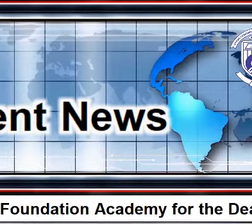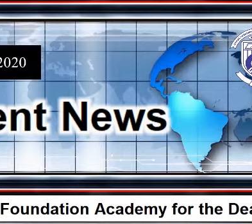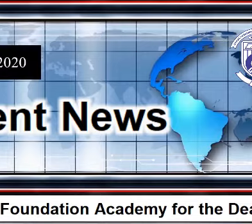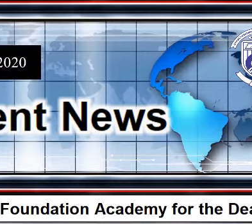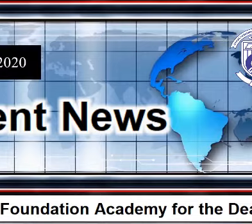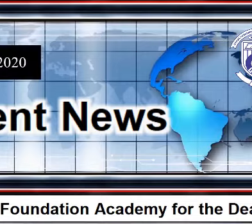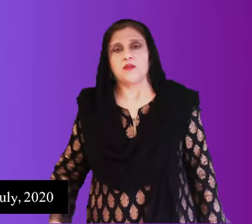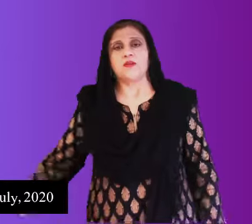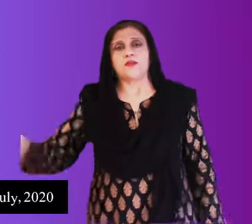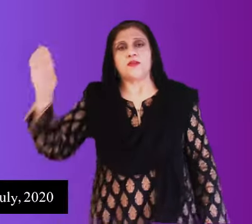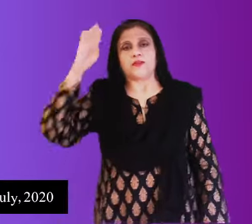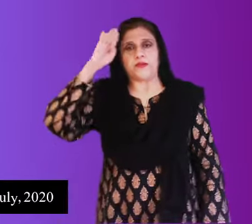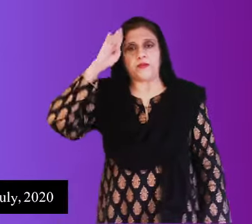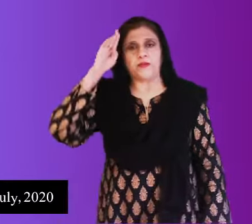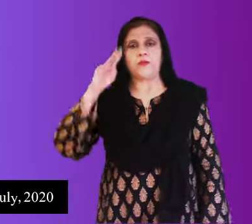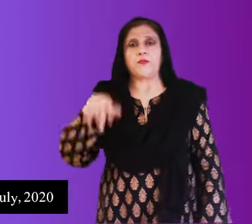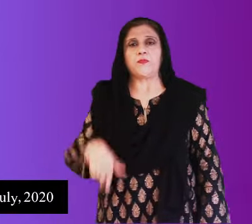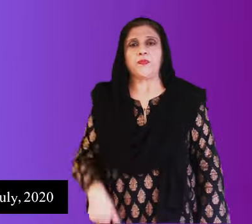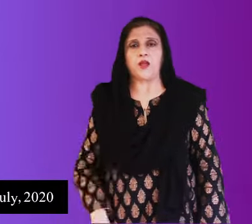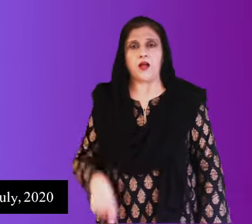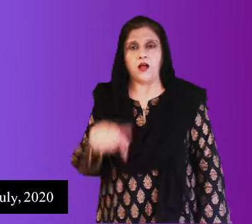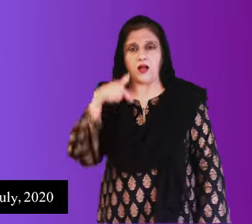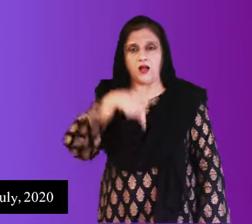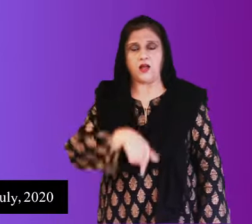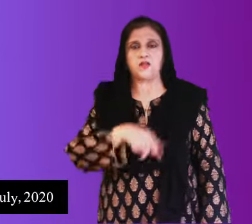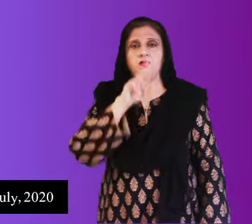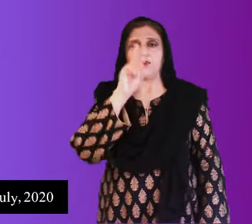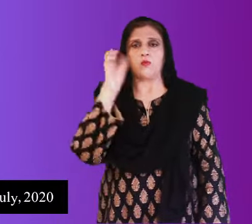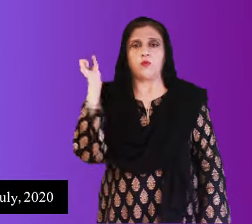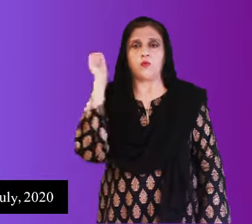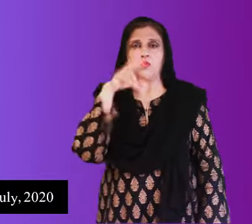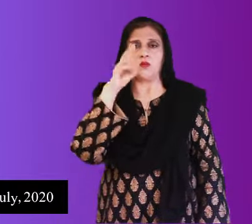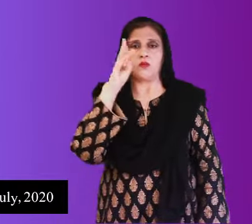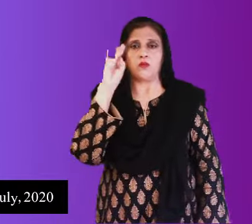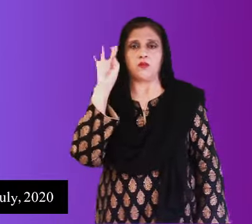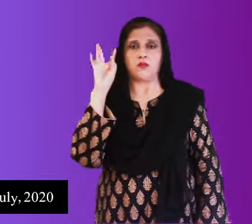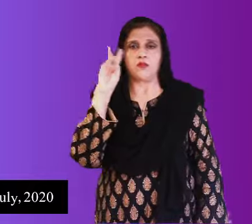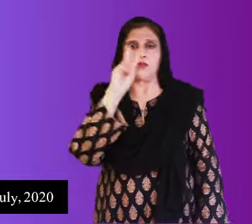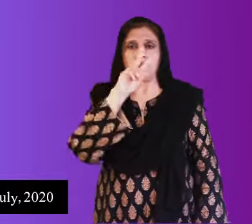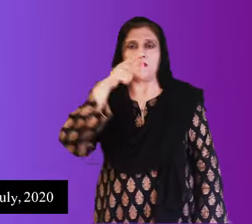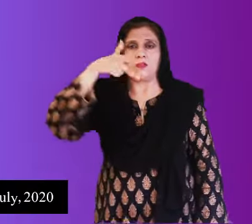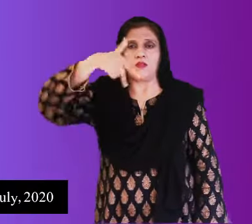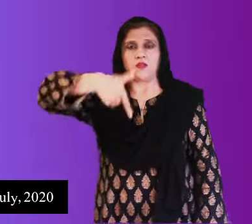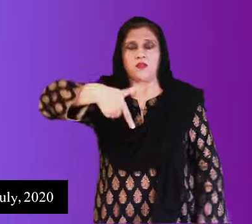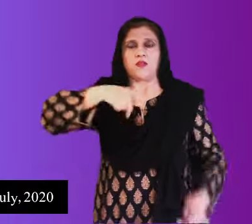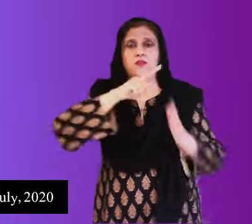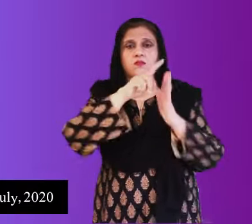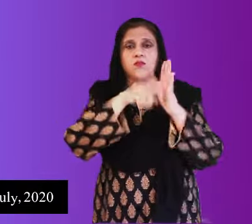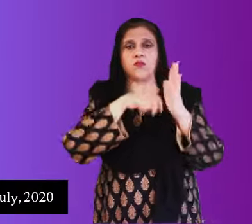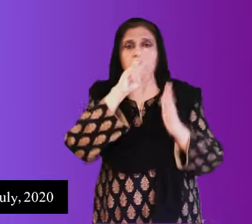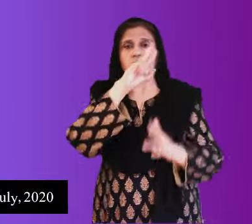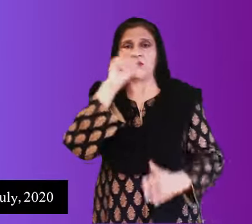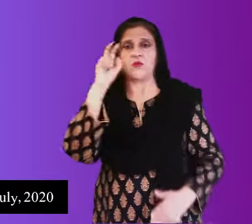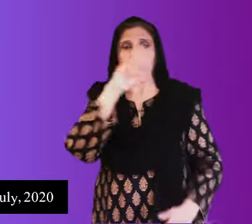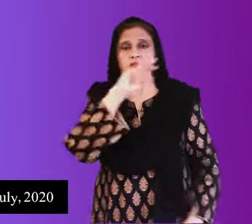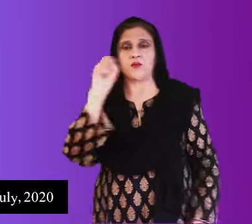السلام علیکم آج مورخہ 27 جولائی 2020